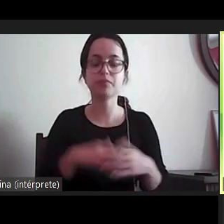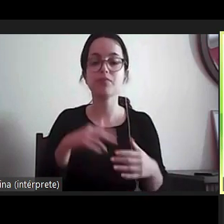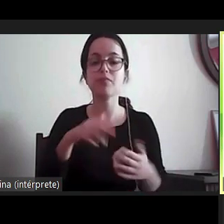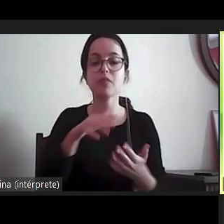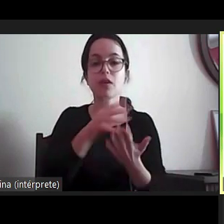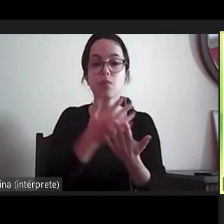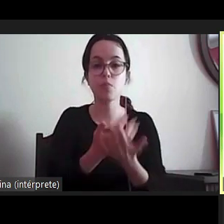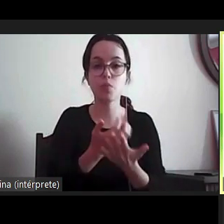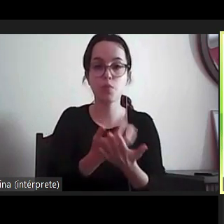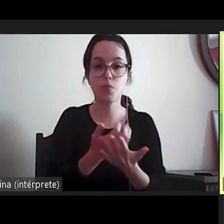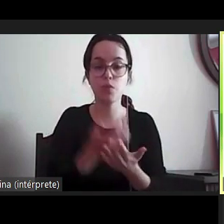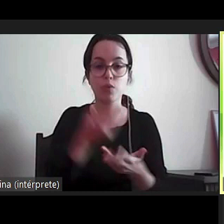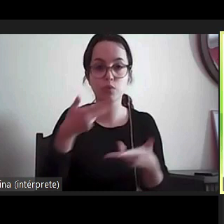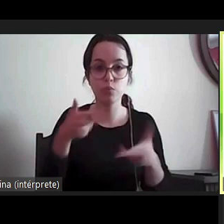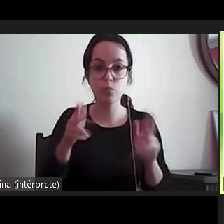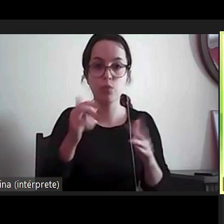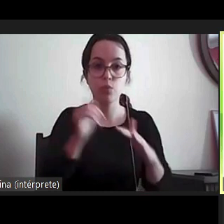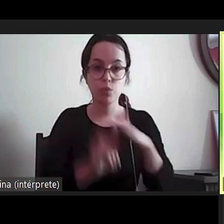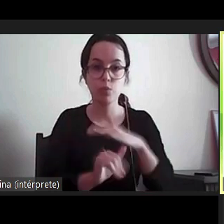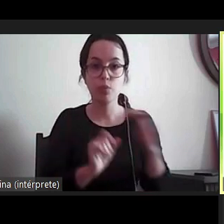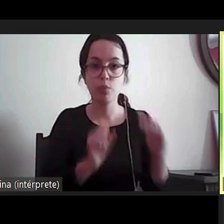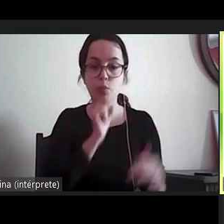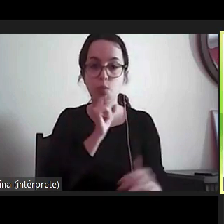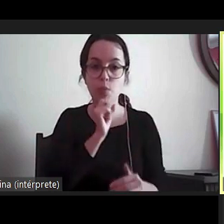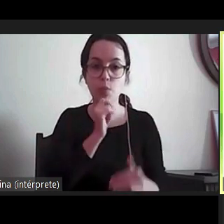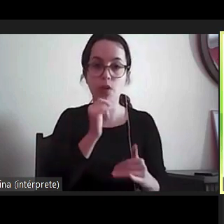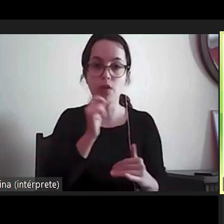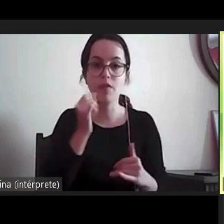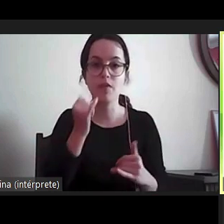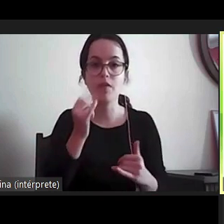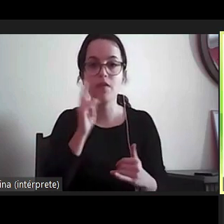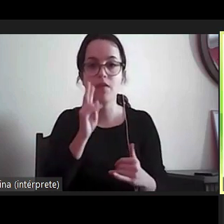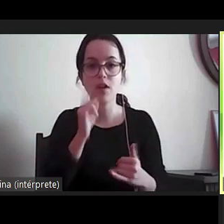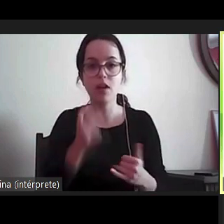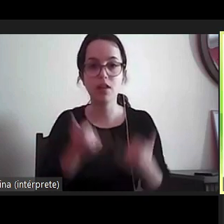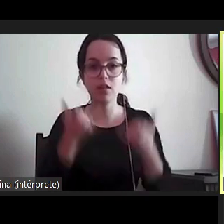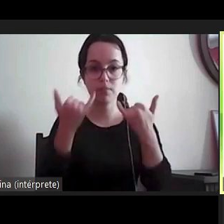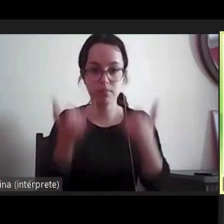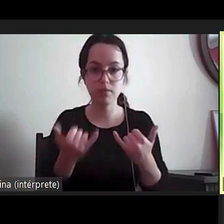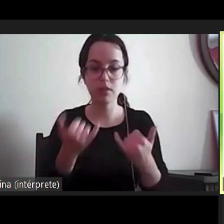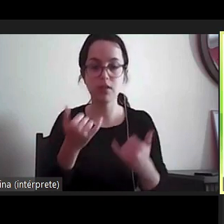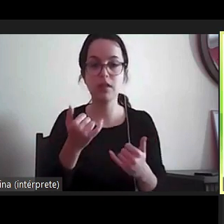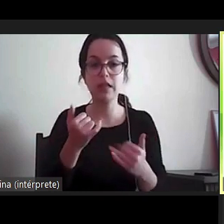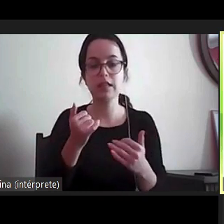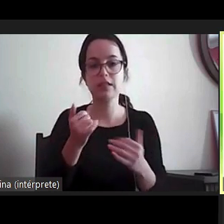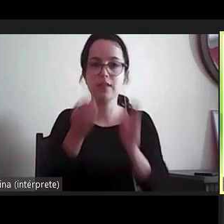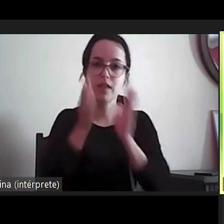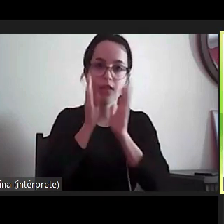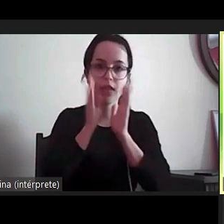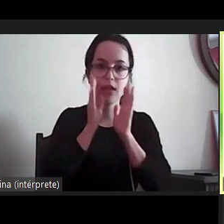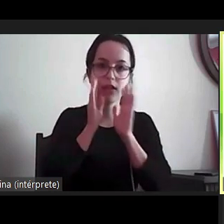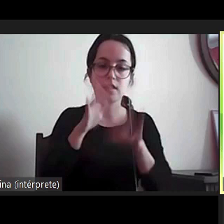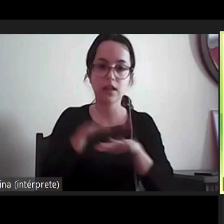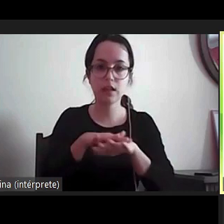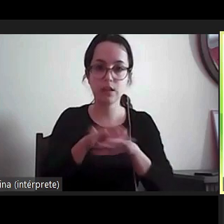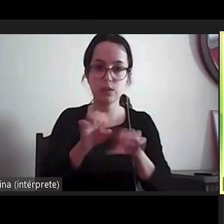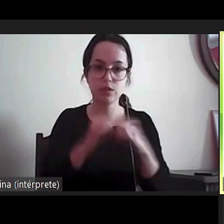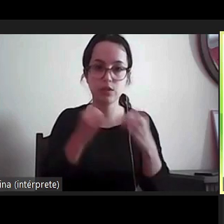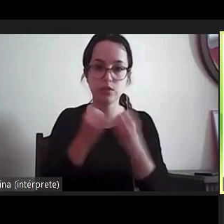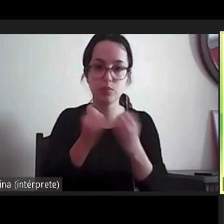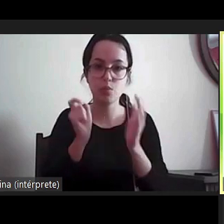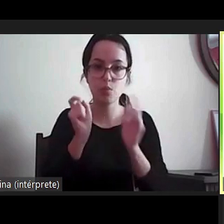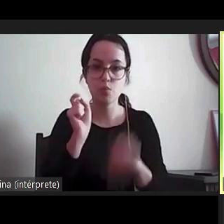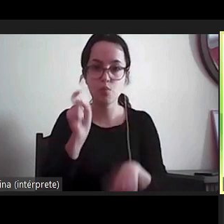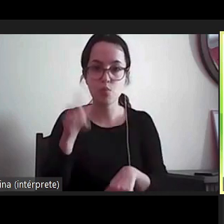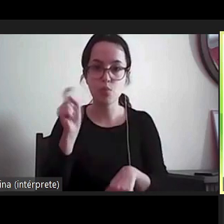vai ficar disponível no youtube para posterior visualização fiquem atentos às nossas redes sociais e subscrevam as nossas